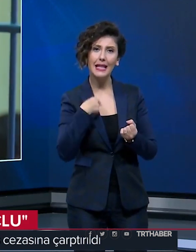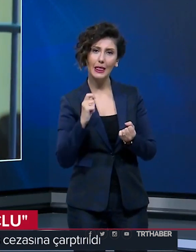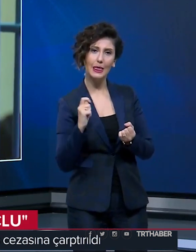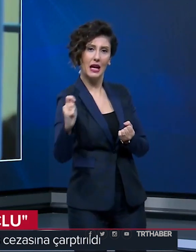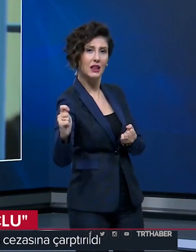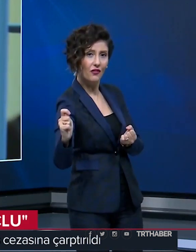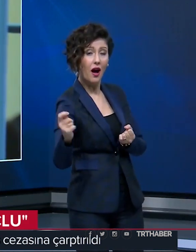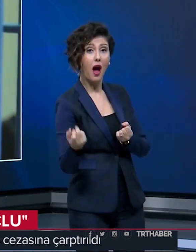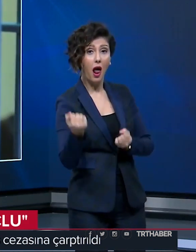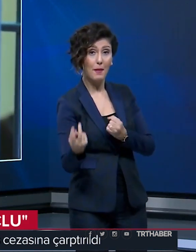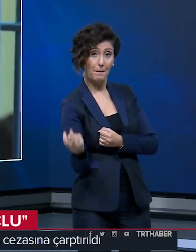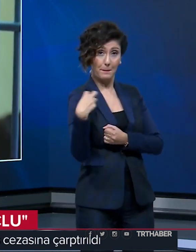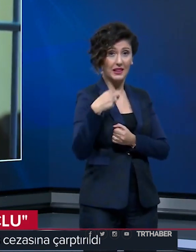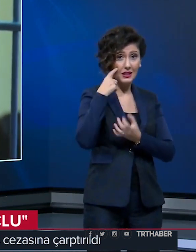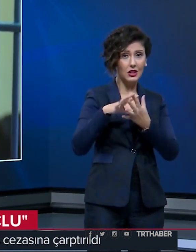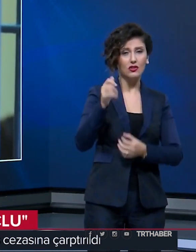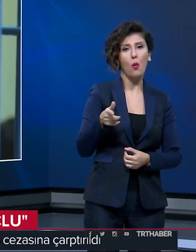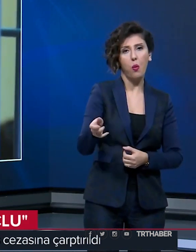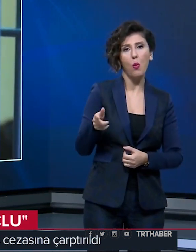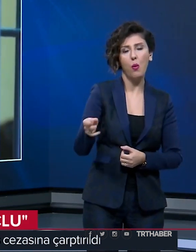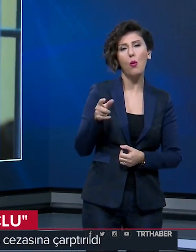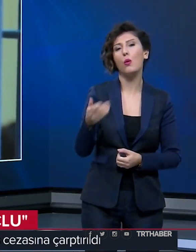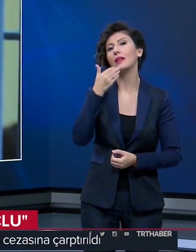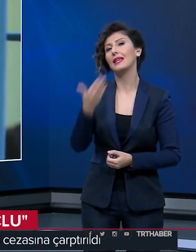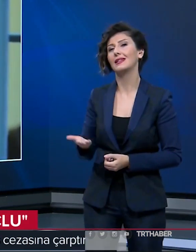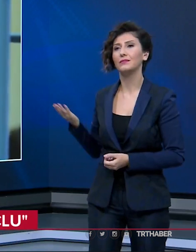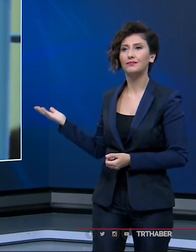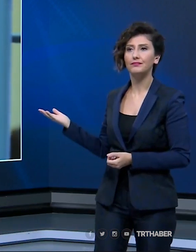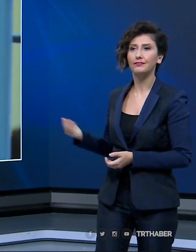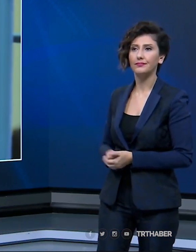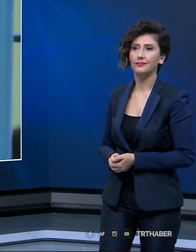teklif ettiği, arabaya binen kişileri öldürdüğü ifade edildi.